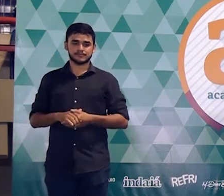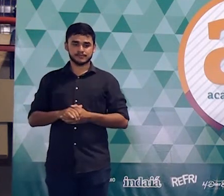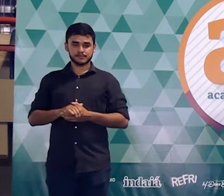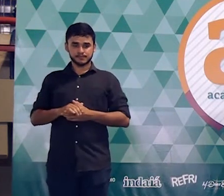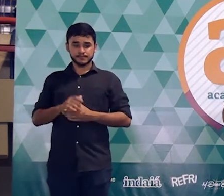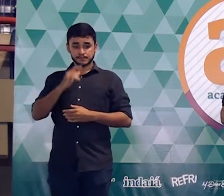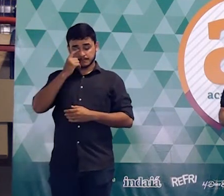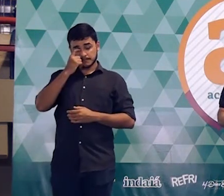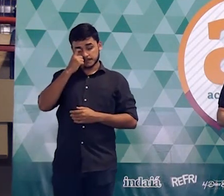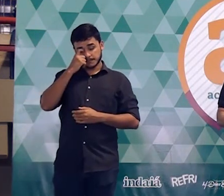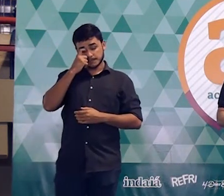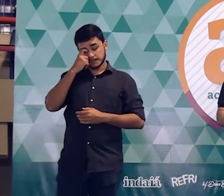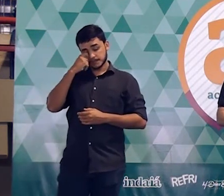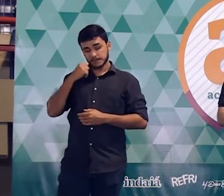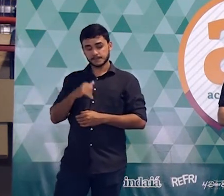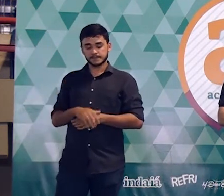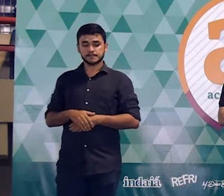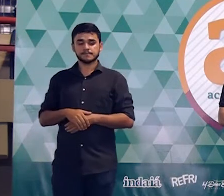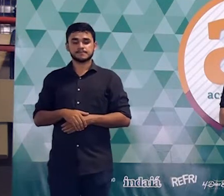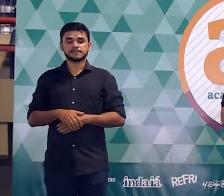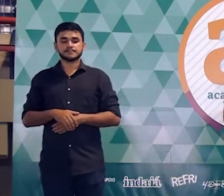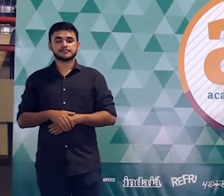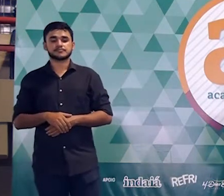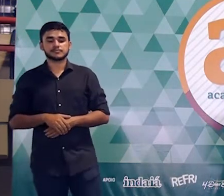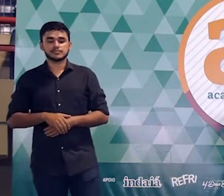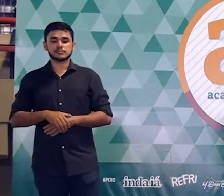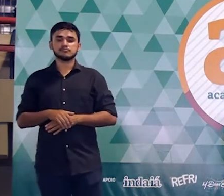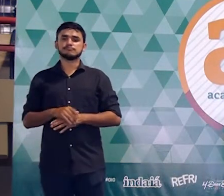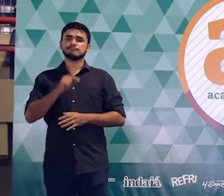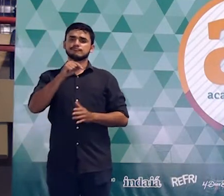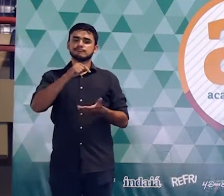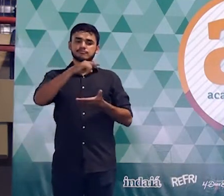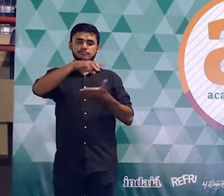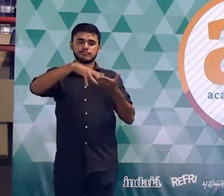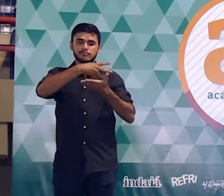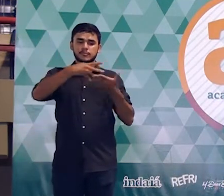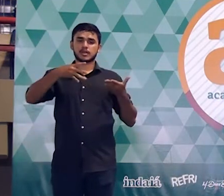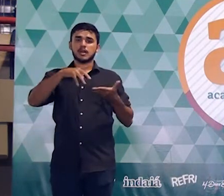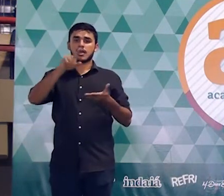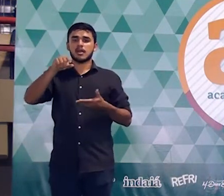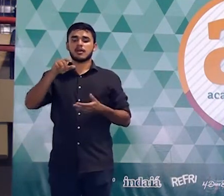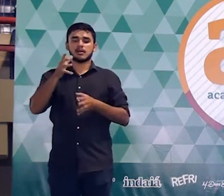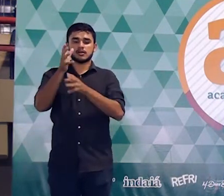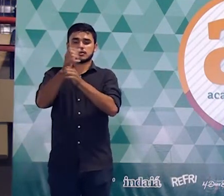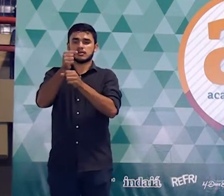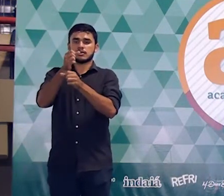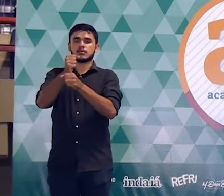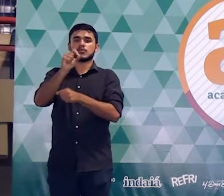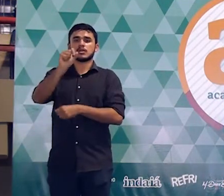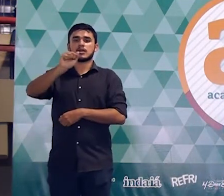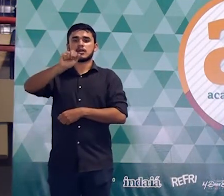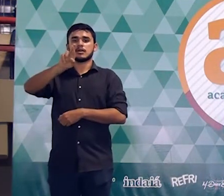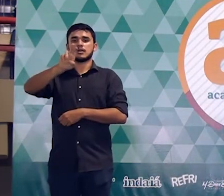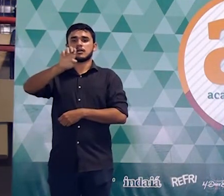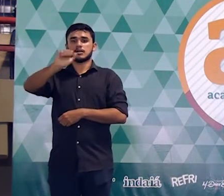competência de número 2, que ela trata exatamente do cálculo de área. Não tá aparecendo aqui,